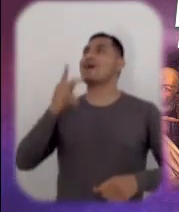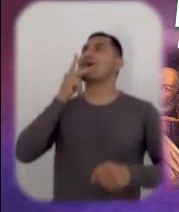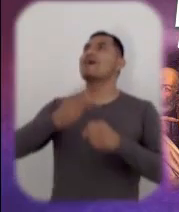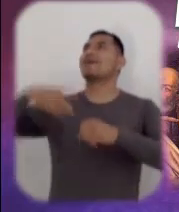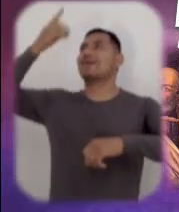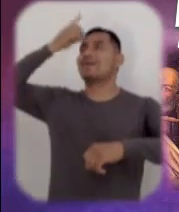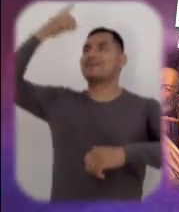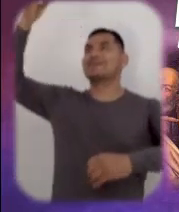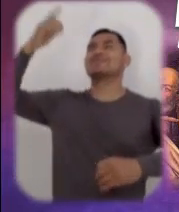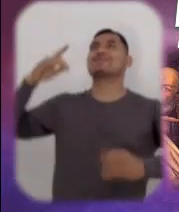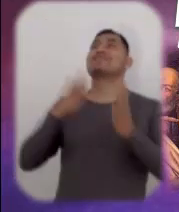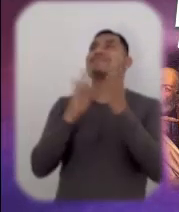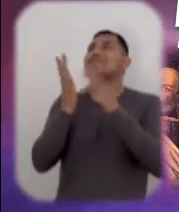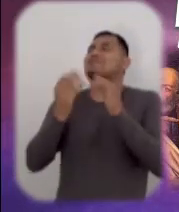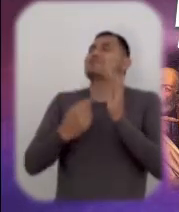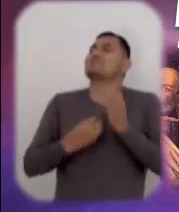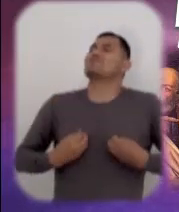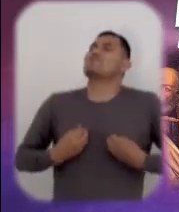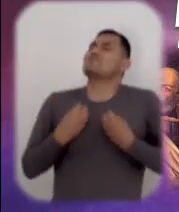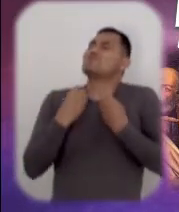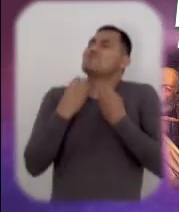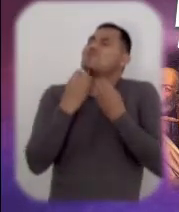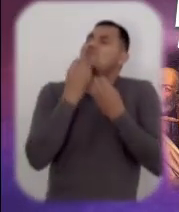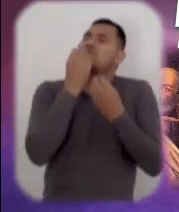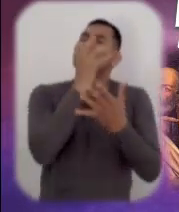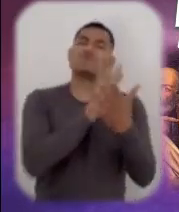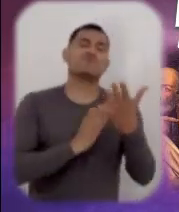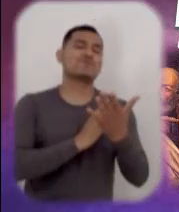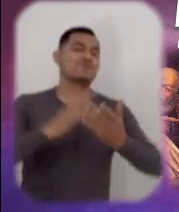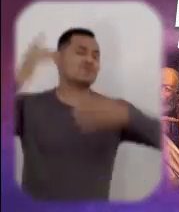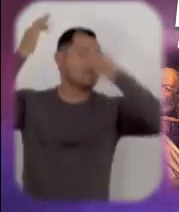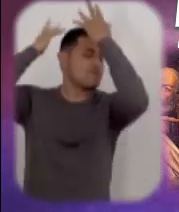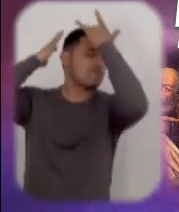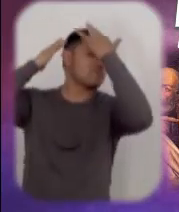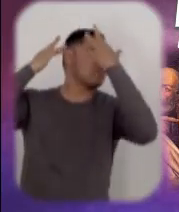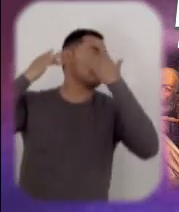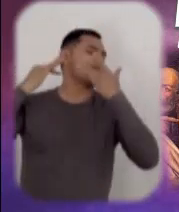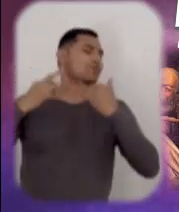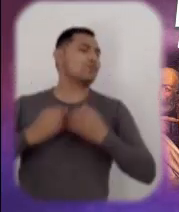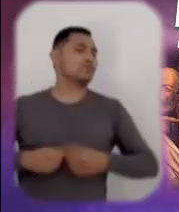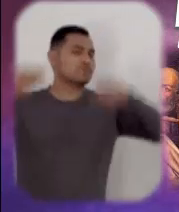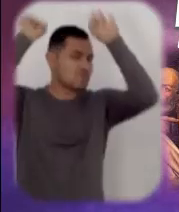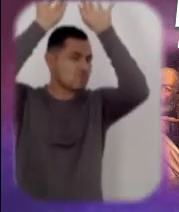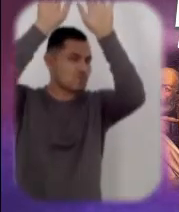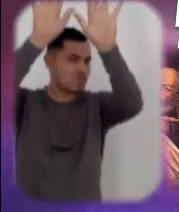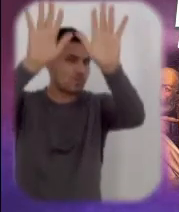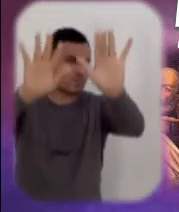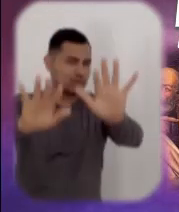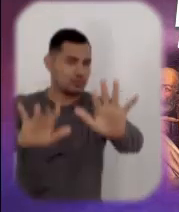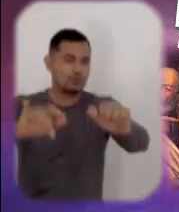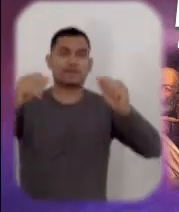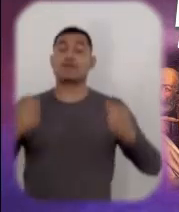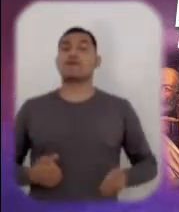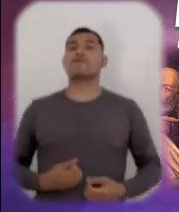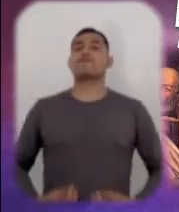la casa del Padre. Sólo los hijos pueden vivir en la casa del Padre. Y Cristo nos ofrece